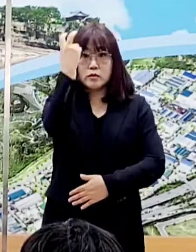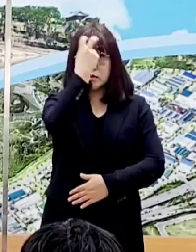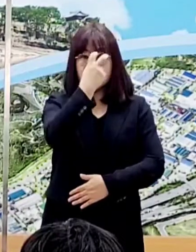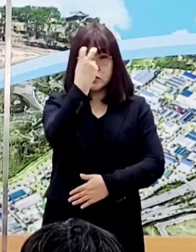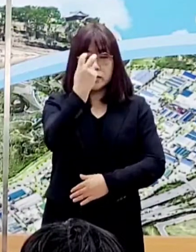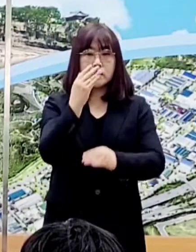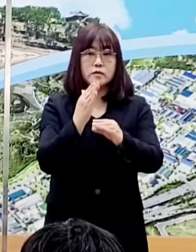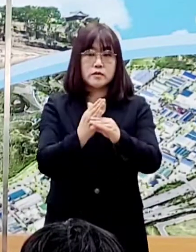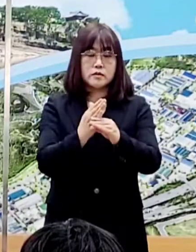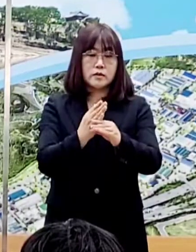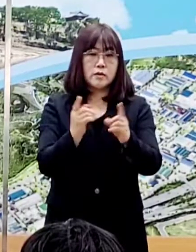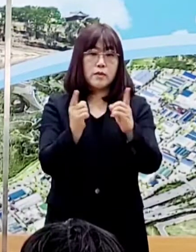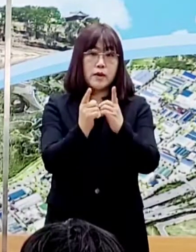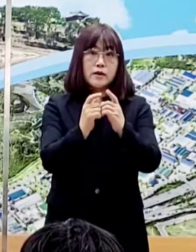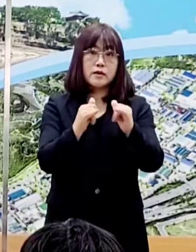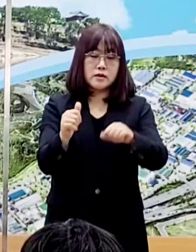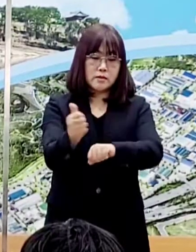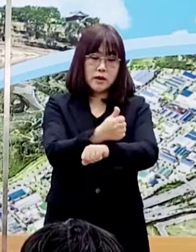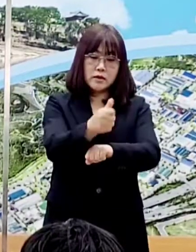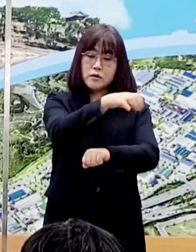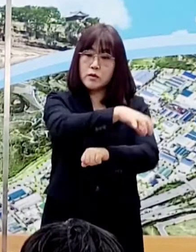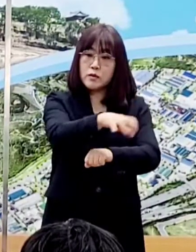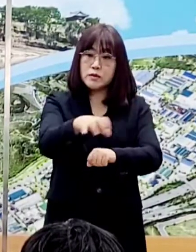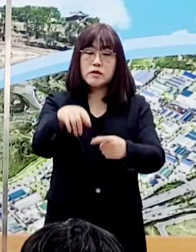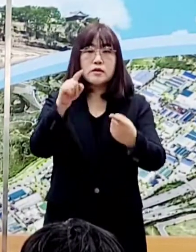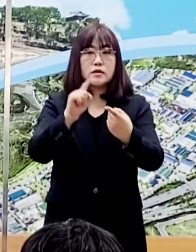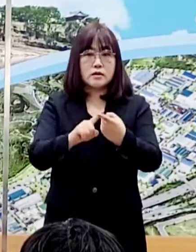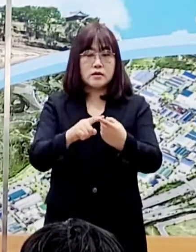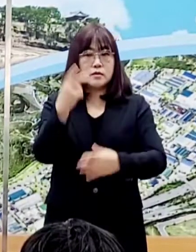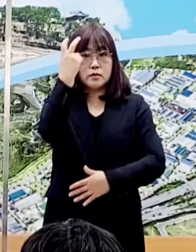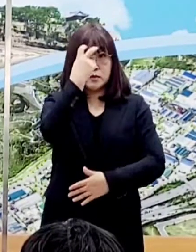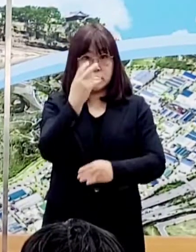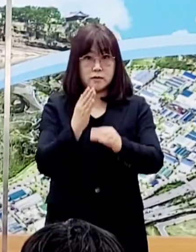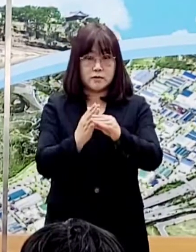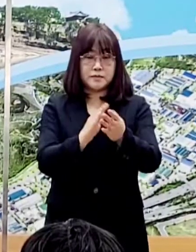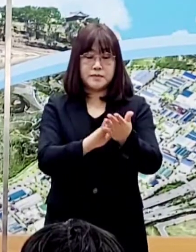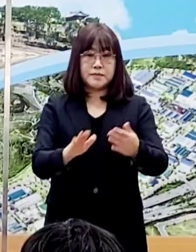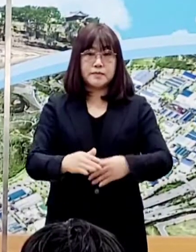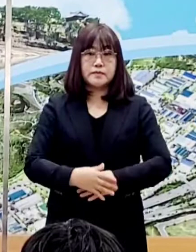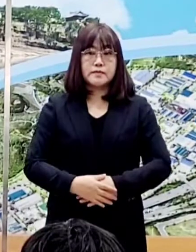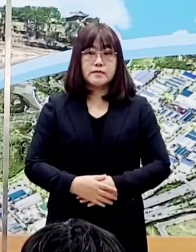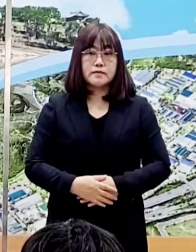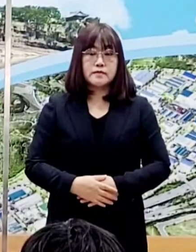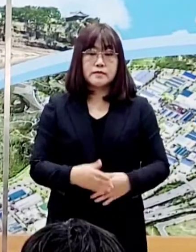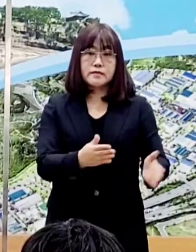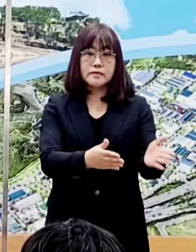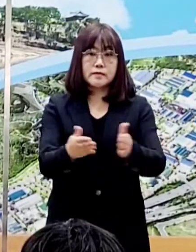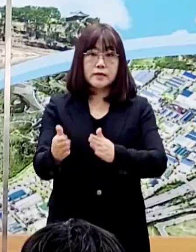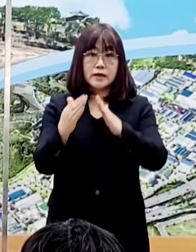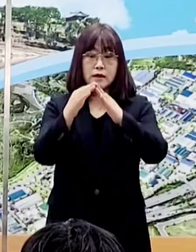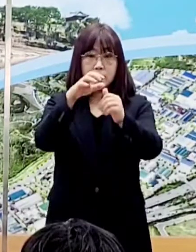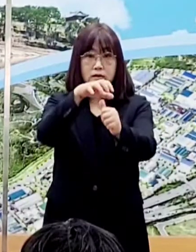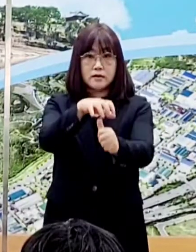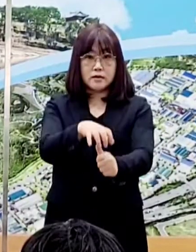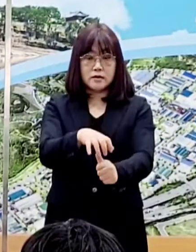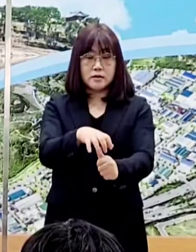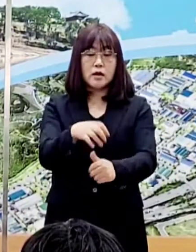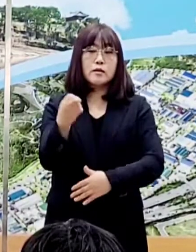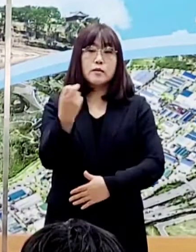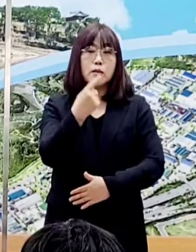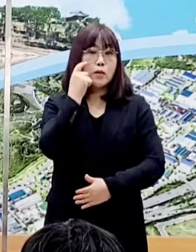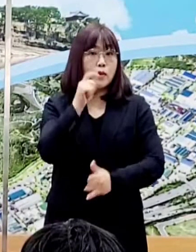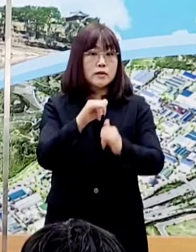이동 동선 및 접촉자, 동선 노출자는 파악 중입니다. 이어서 자가격리자 그리고